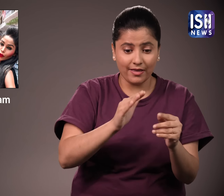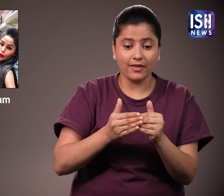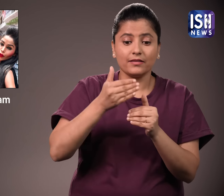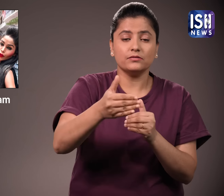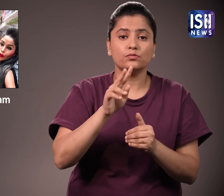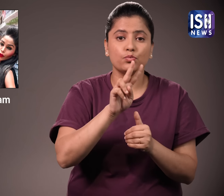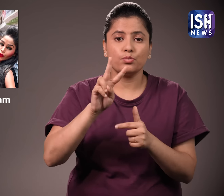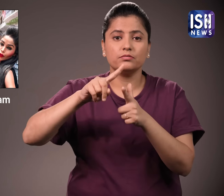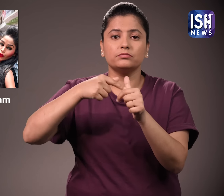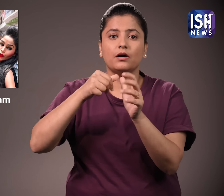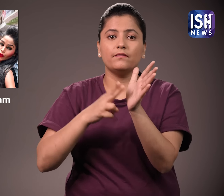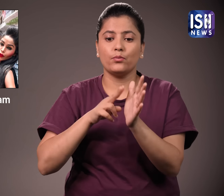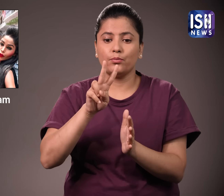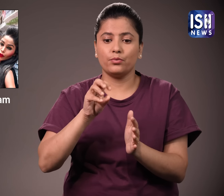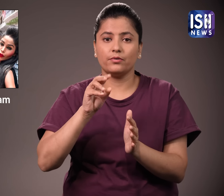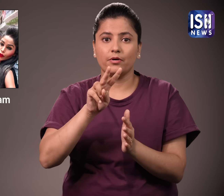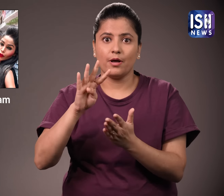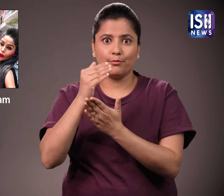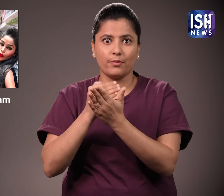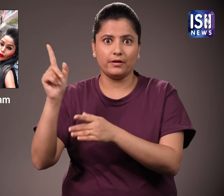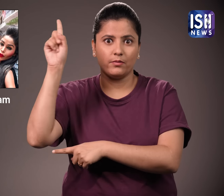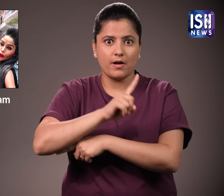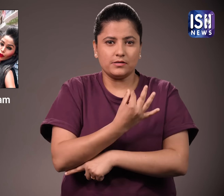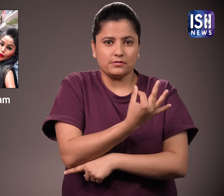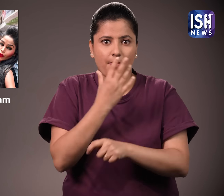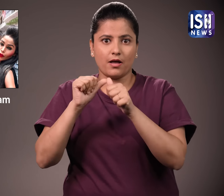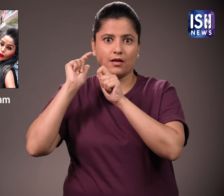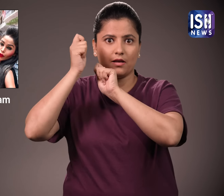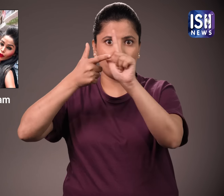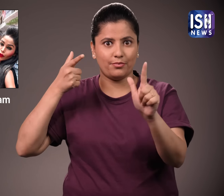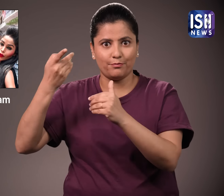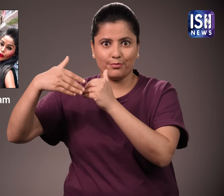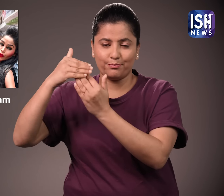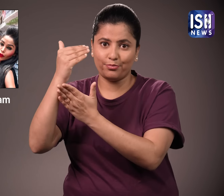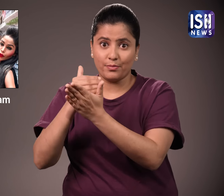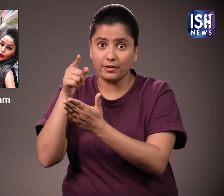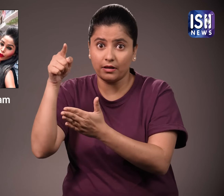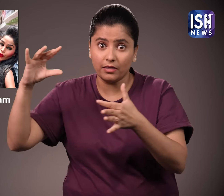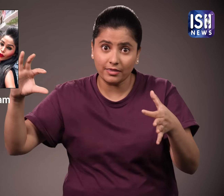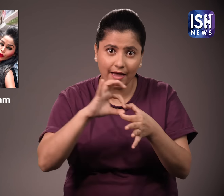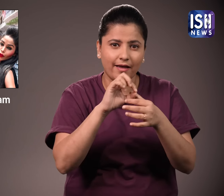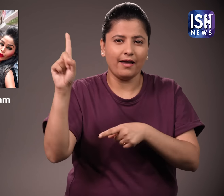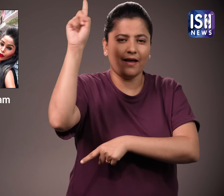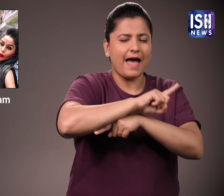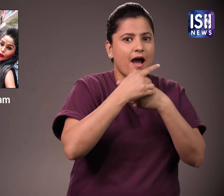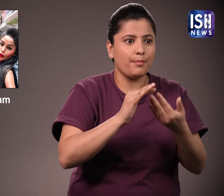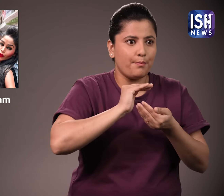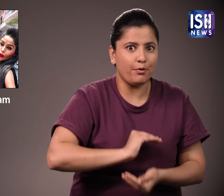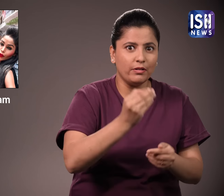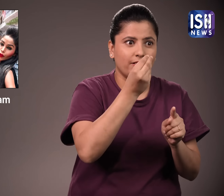ने घोश्णा की है कि वे 22 जनुरी 2024 को जनम लेने वाले बच्चों को आशिरवाद देने के लिए माता